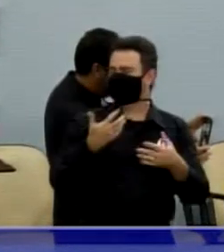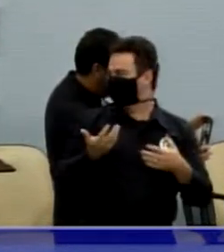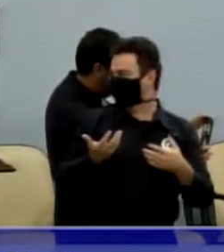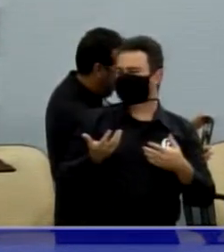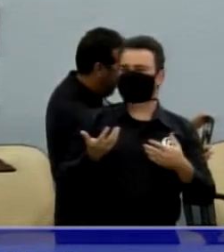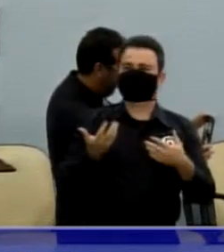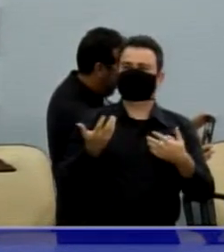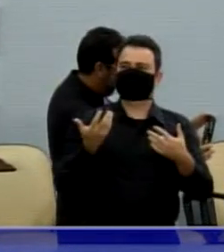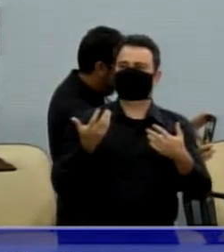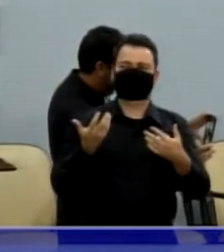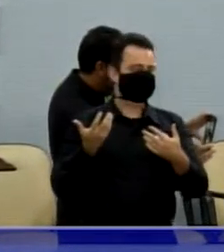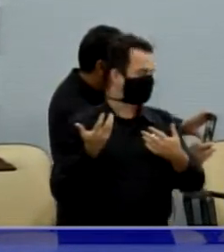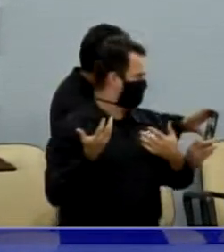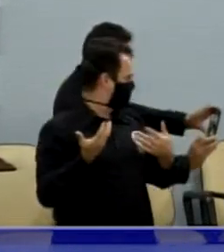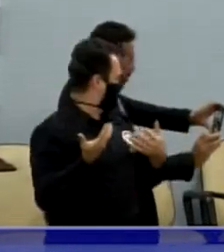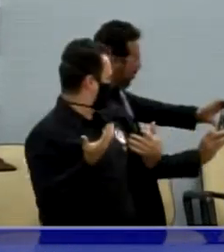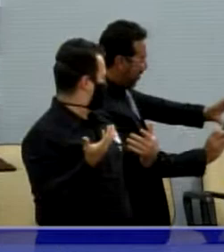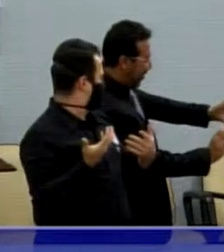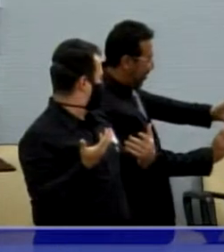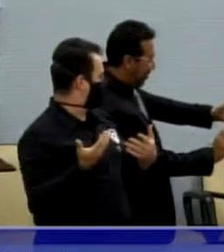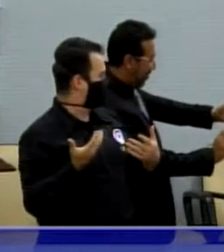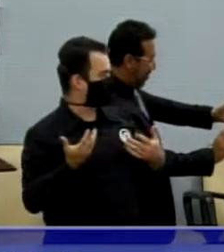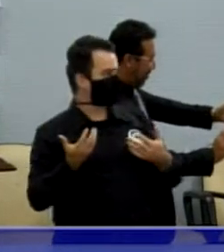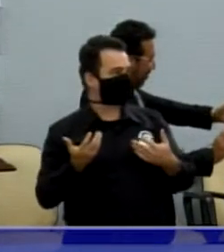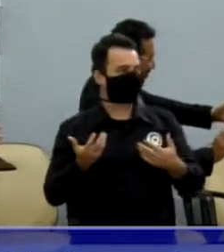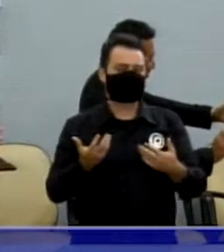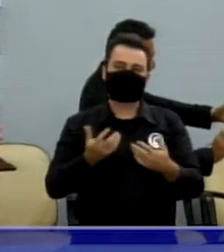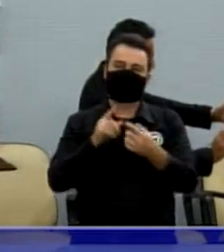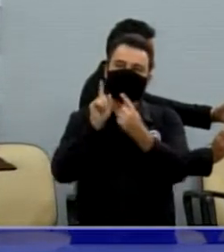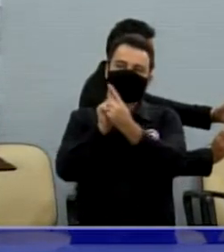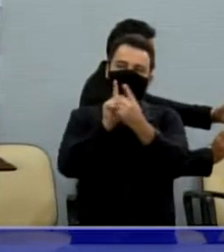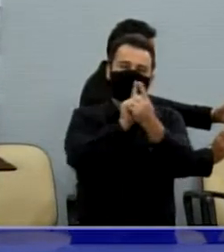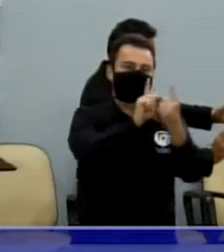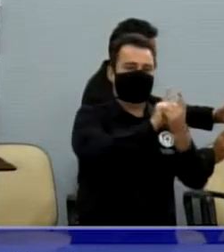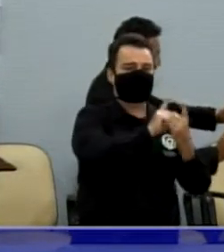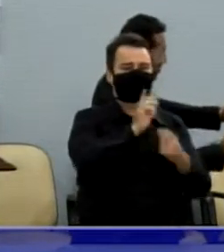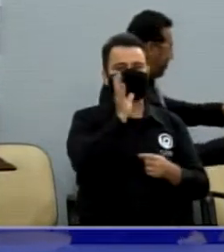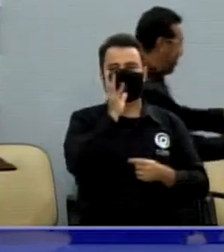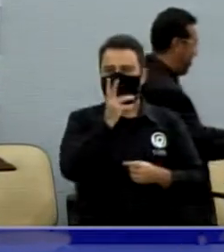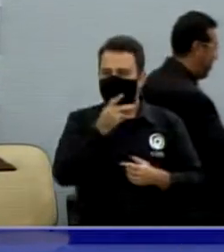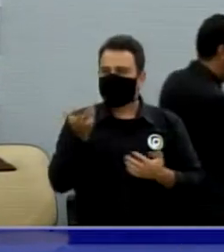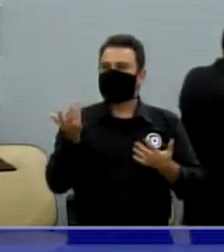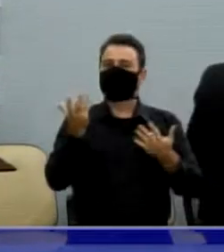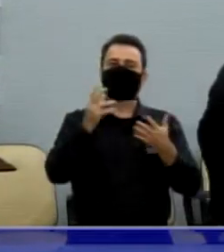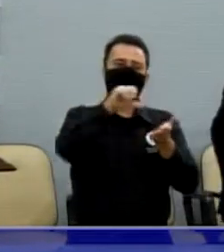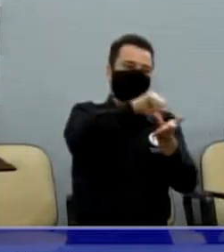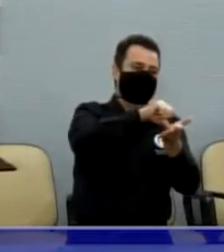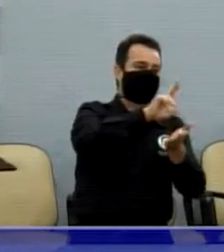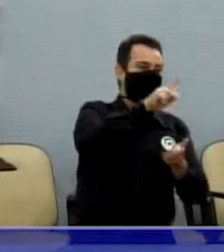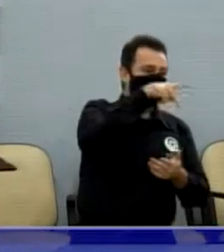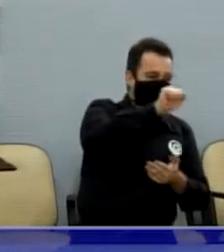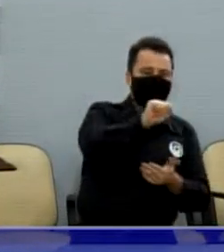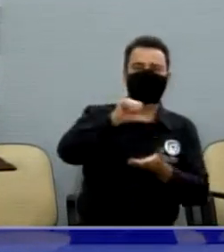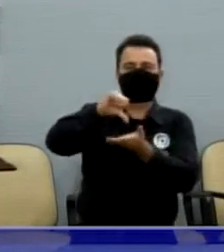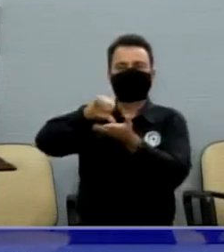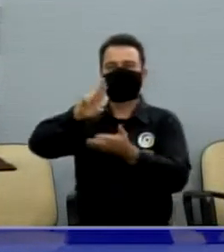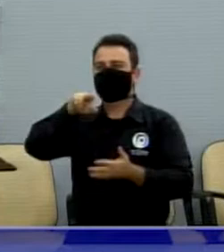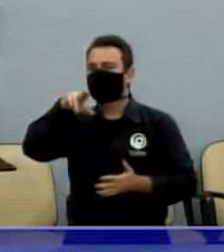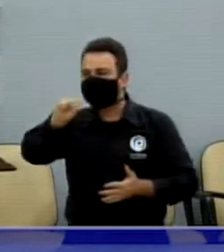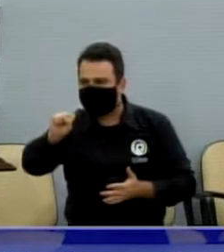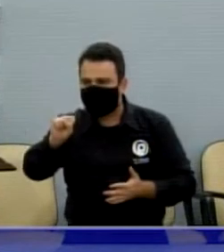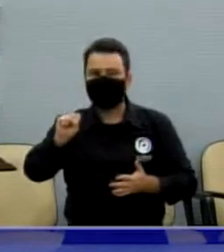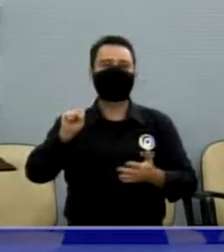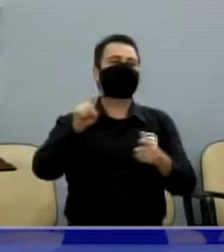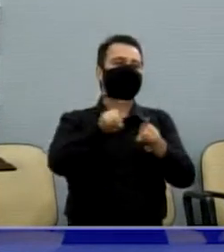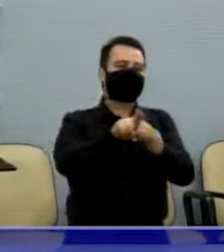demora de atendimento, não só das UPAs, dos UBSs, mas também dos